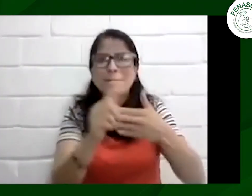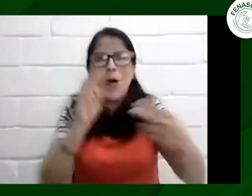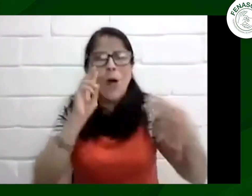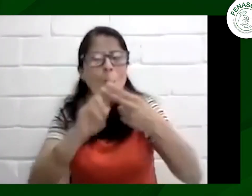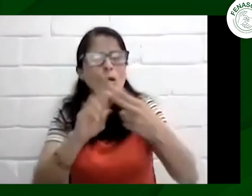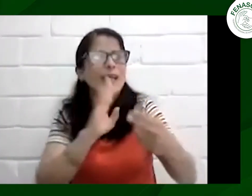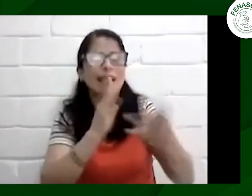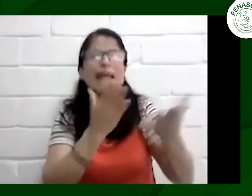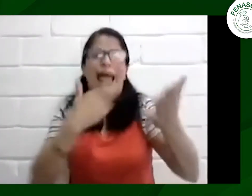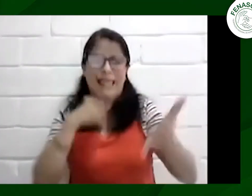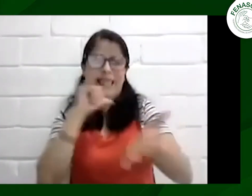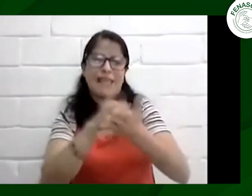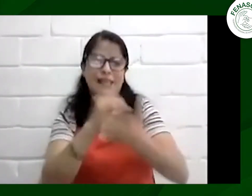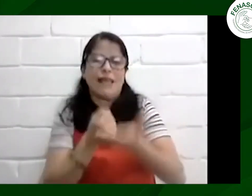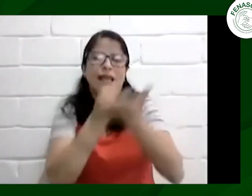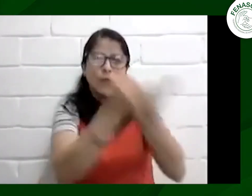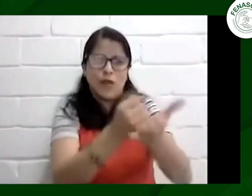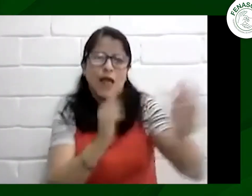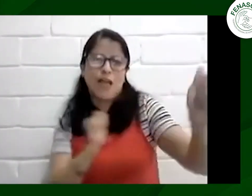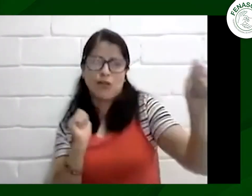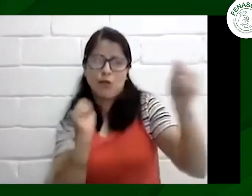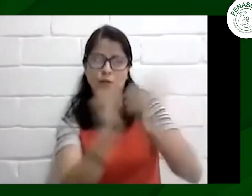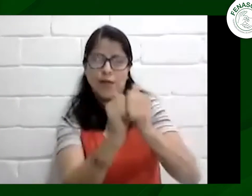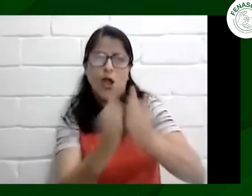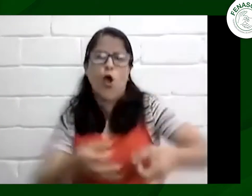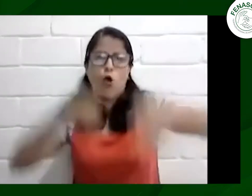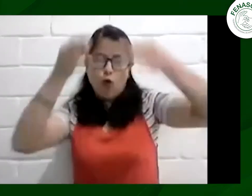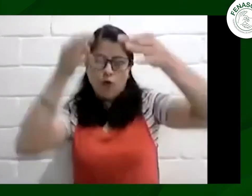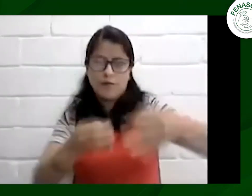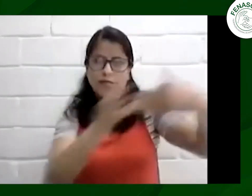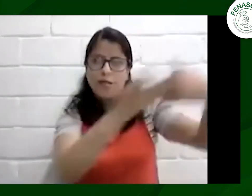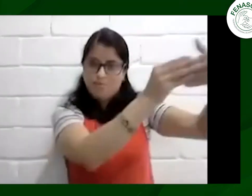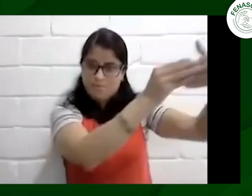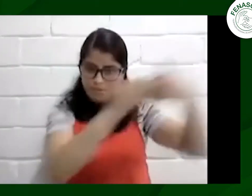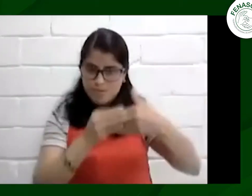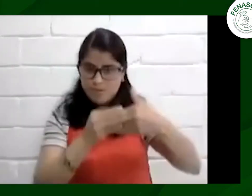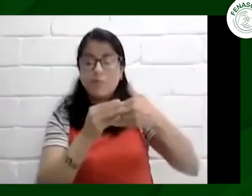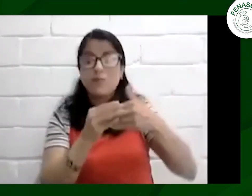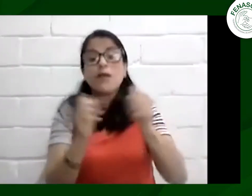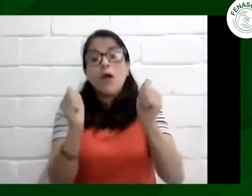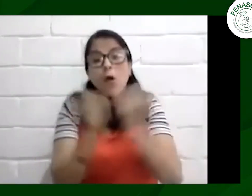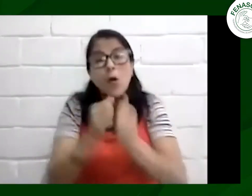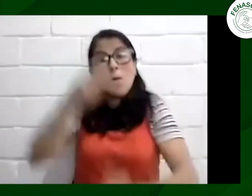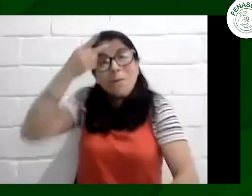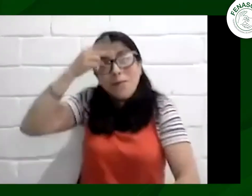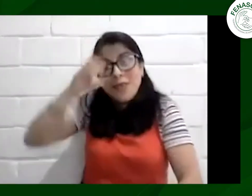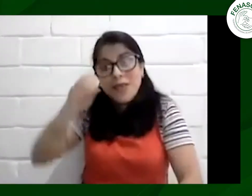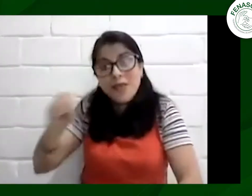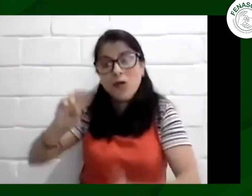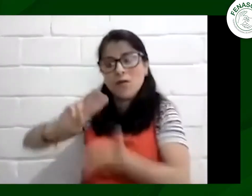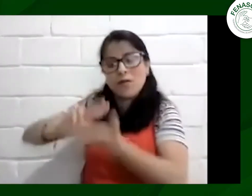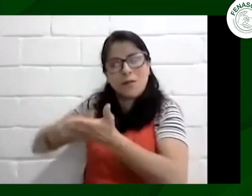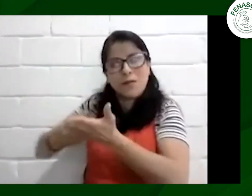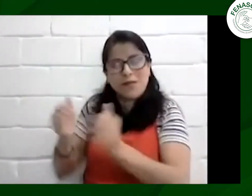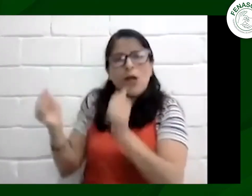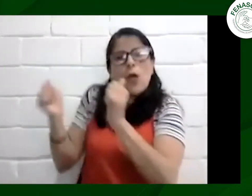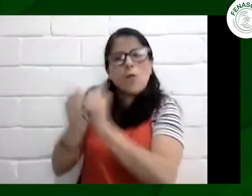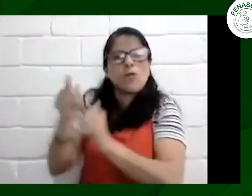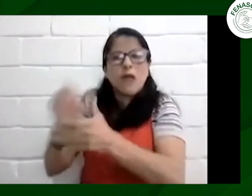de cotización y obviamente yo lo acompañé pues para poderlo orientar dónde se hacían este tipo de elementos mi